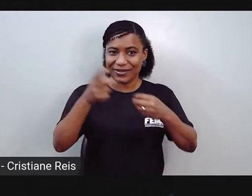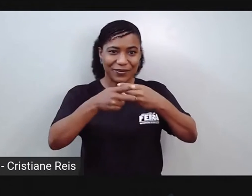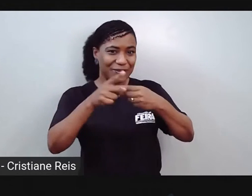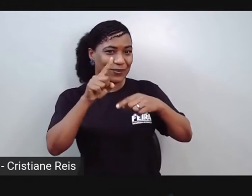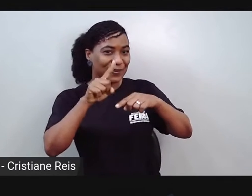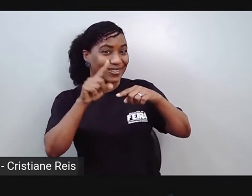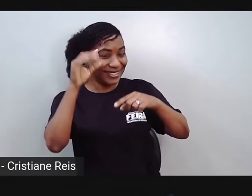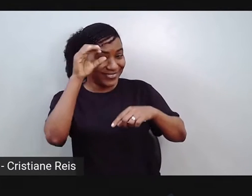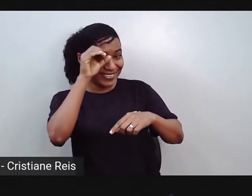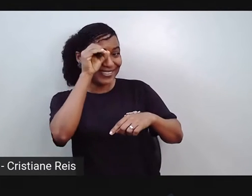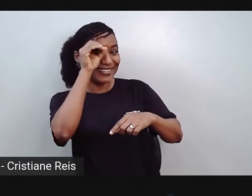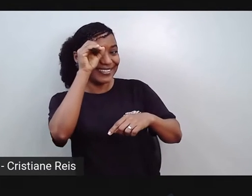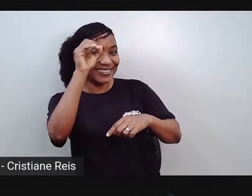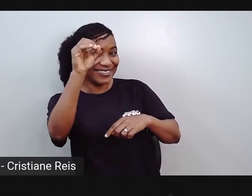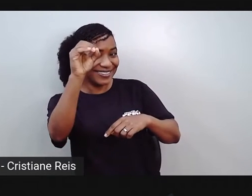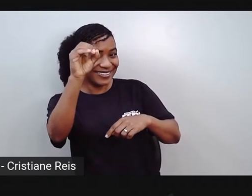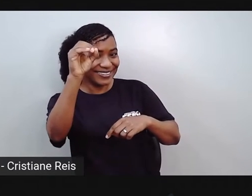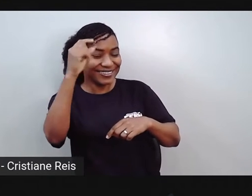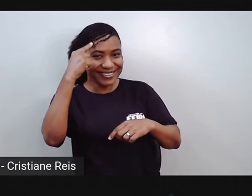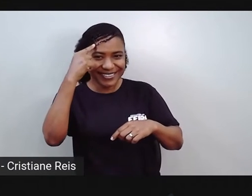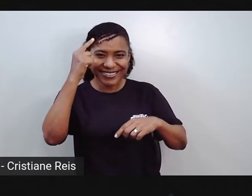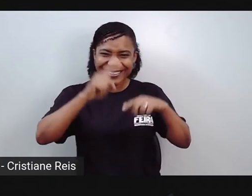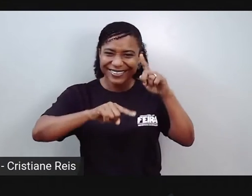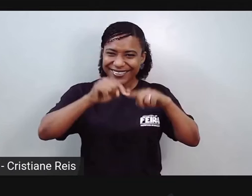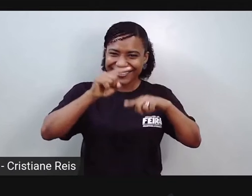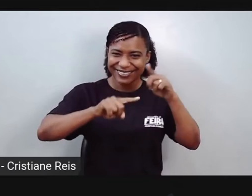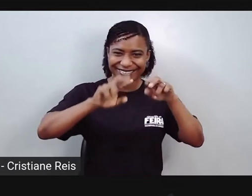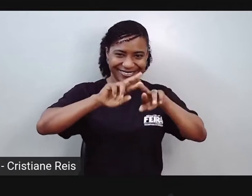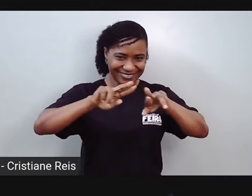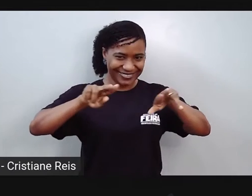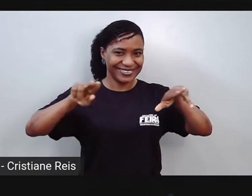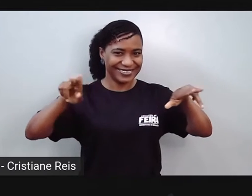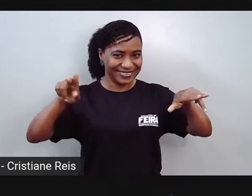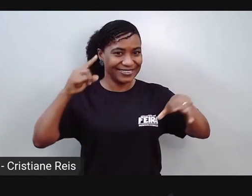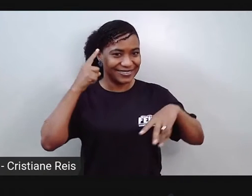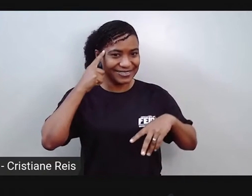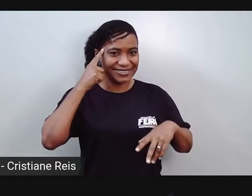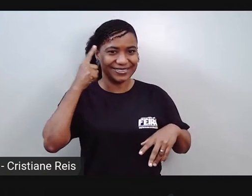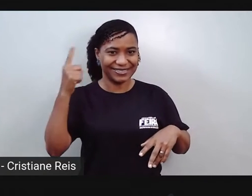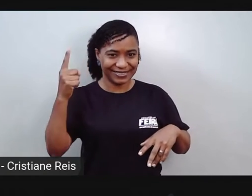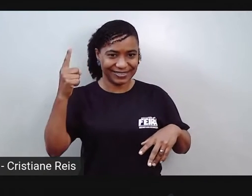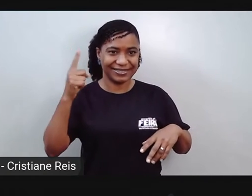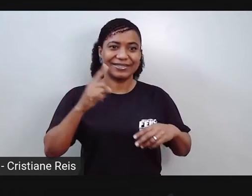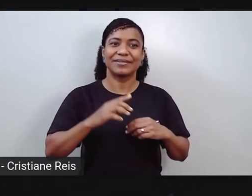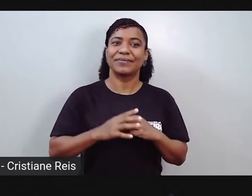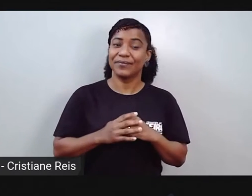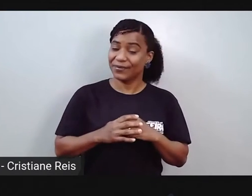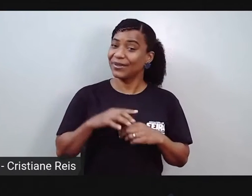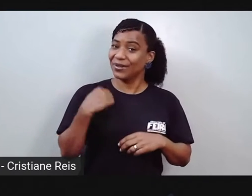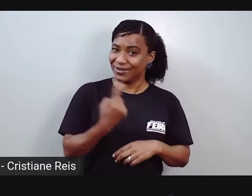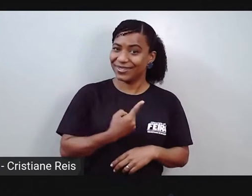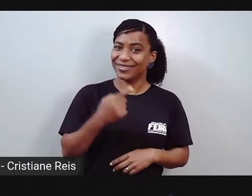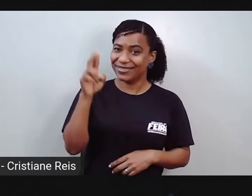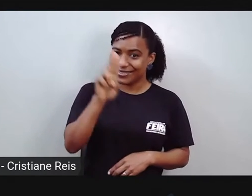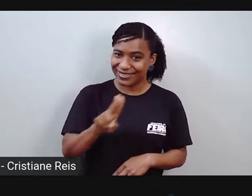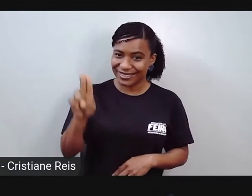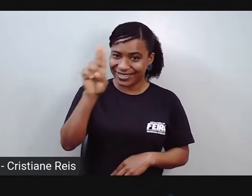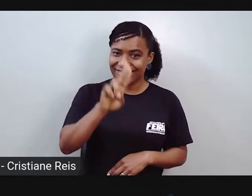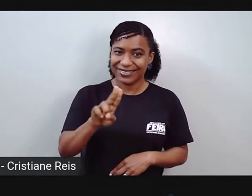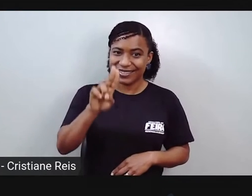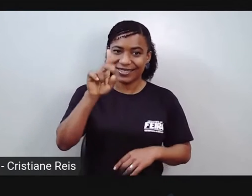Você se lembra? Então, nós vamos utilizar novamente este objeto